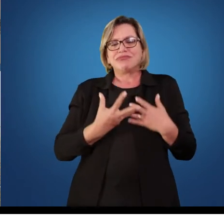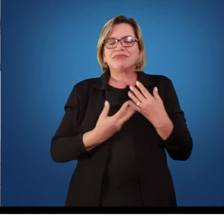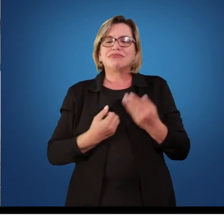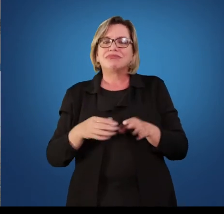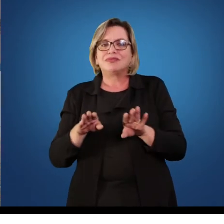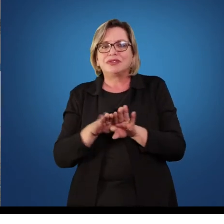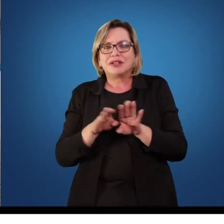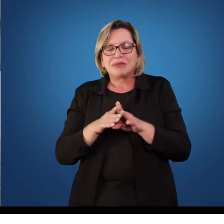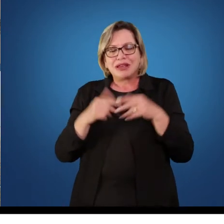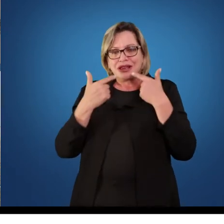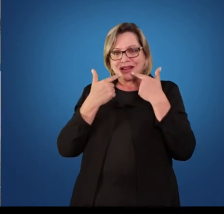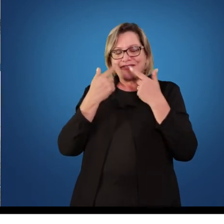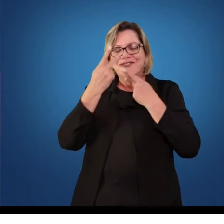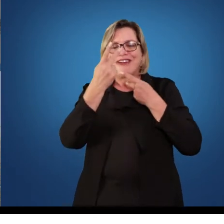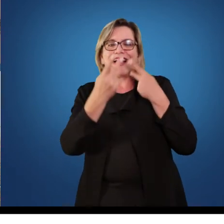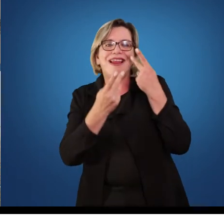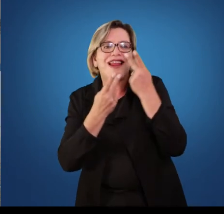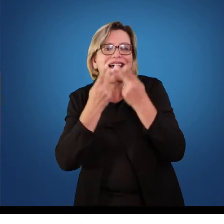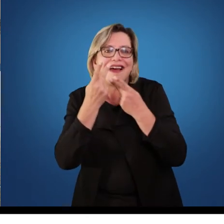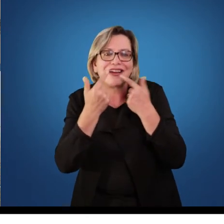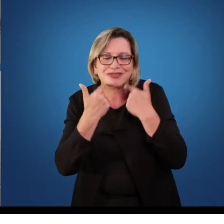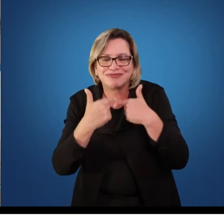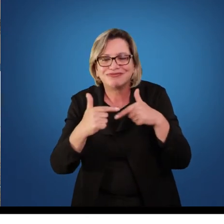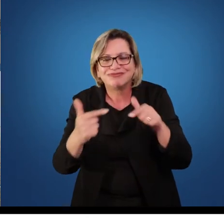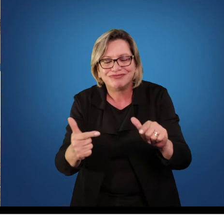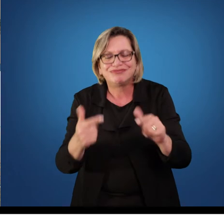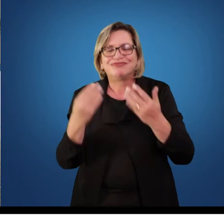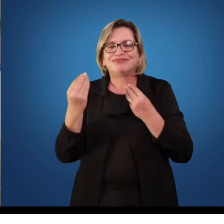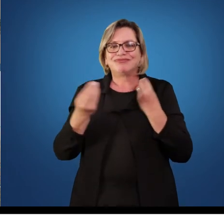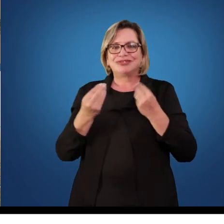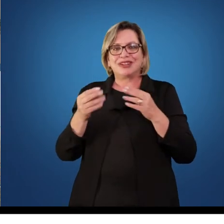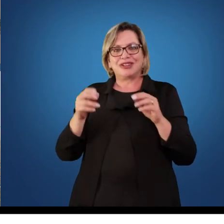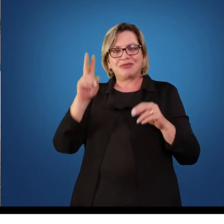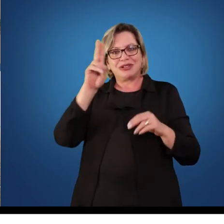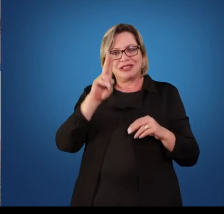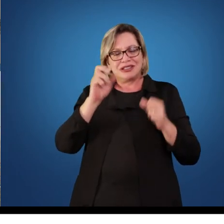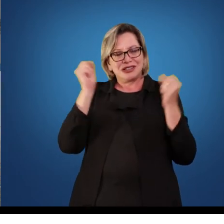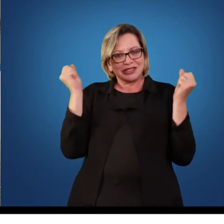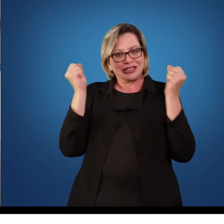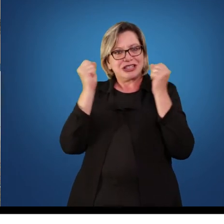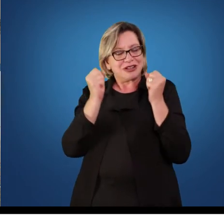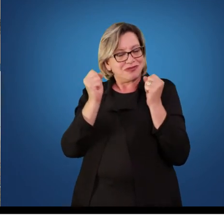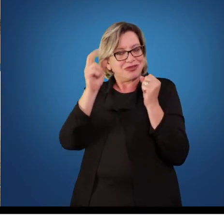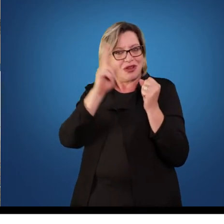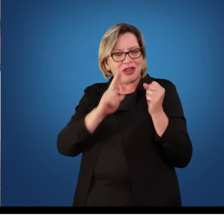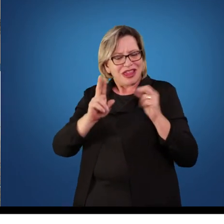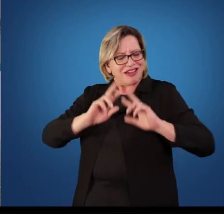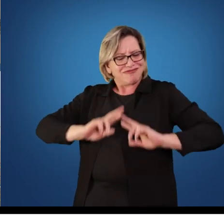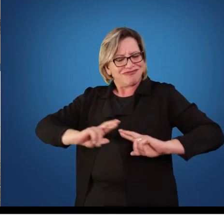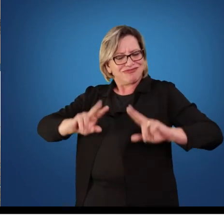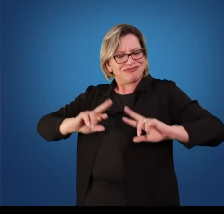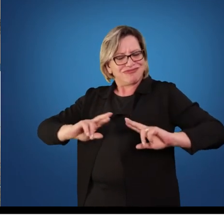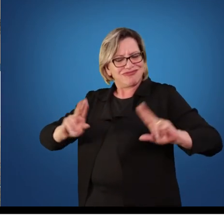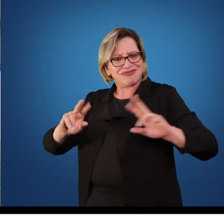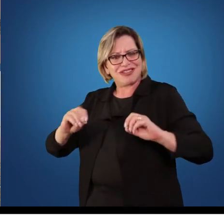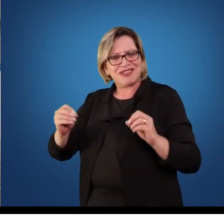da linguagem. Então, nesse aspecto, nós podemos utilizar diferentes instrumentos avaliativos indo